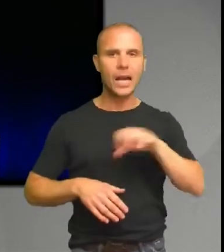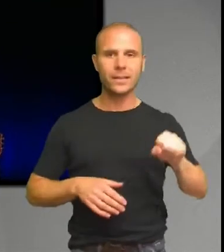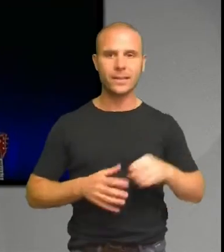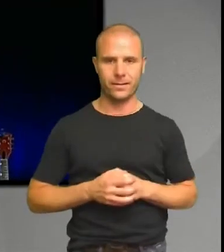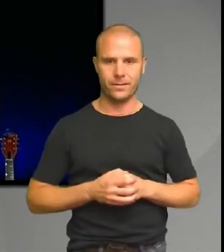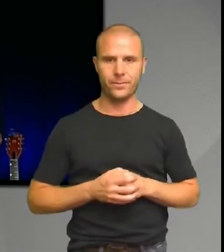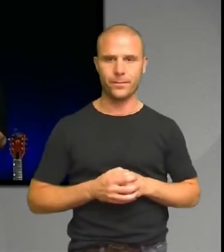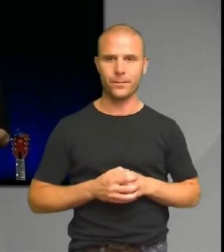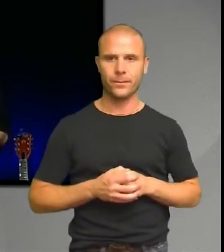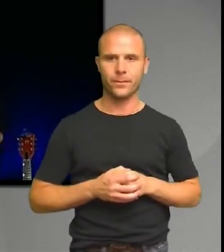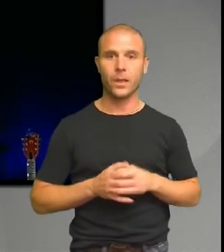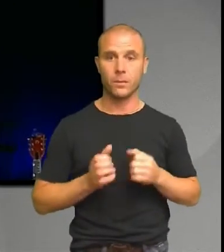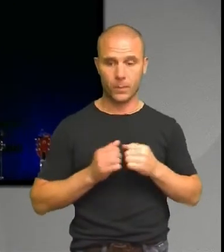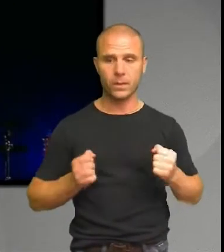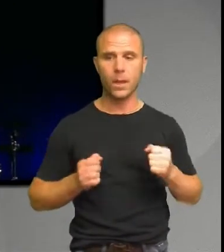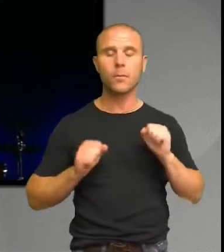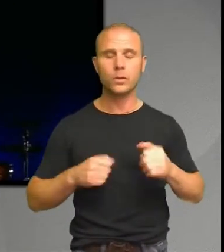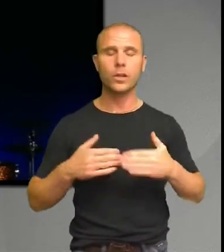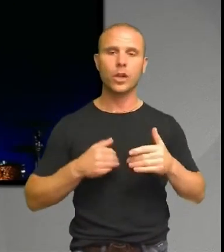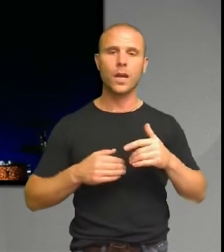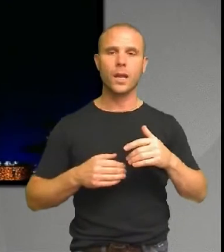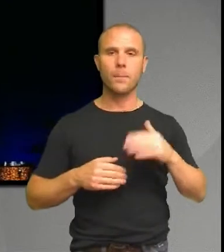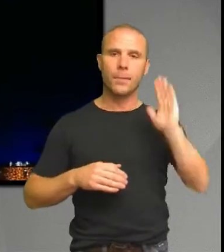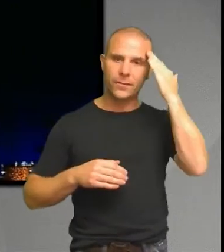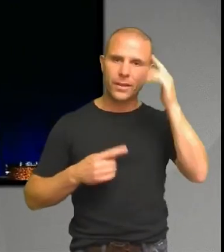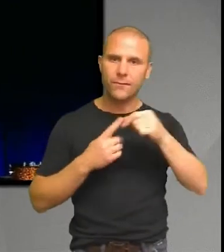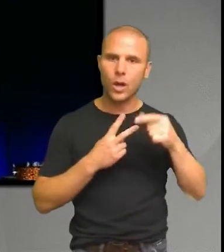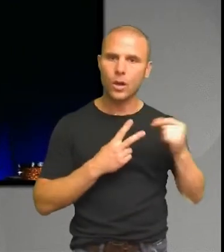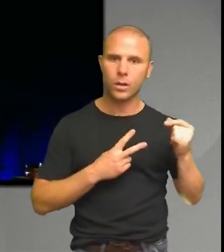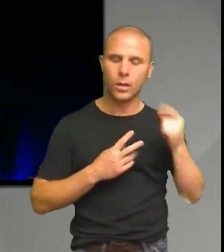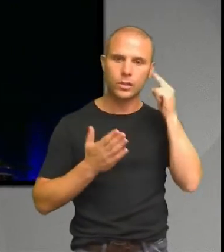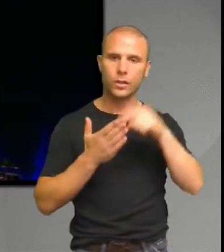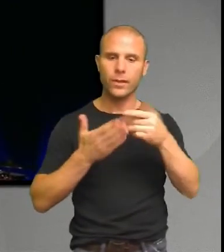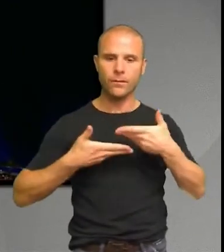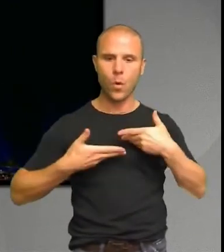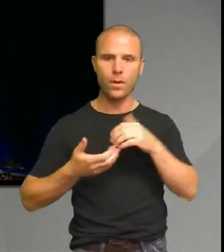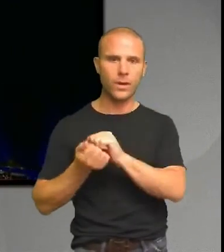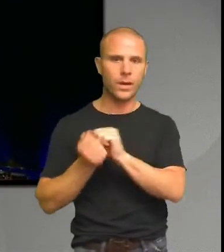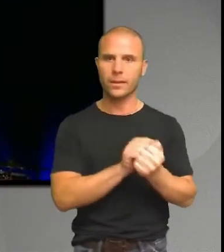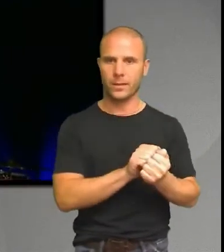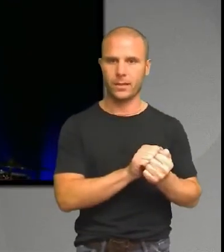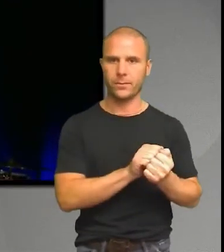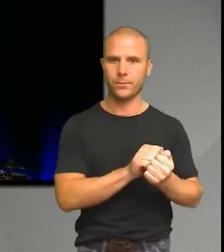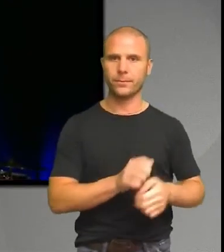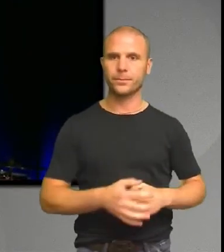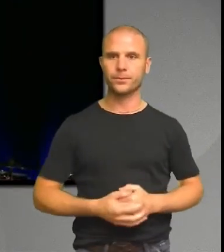Men det är upp till oss. För att få förändring så är det upp till oss. Tack.